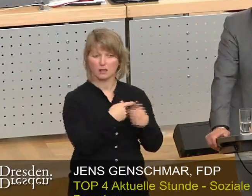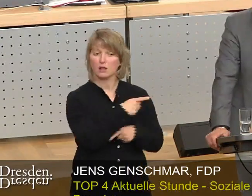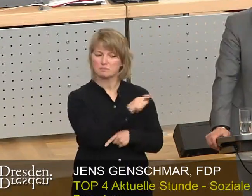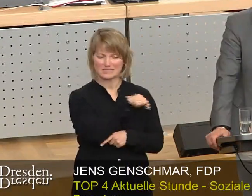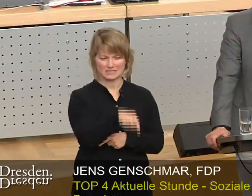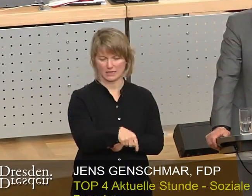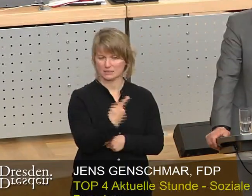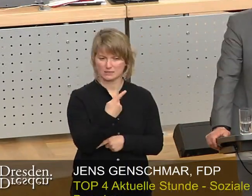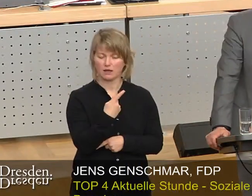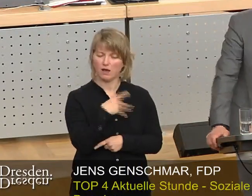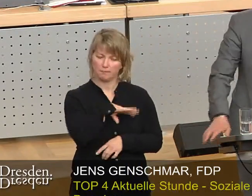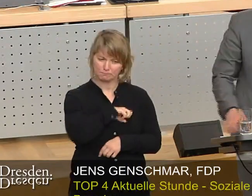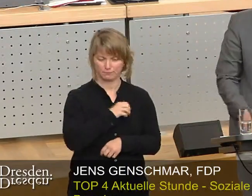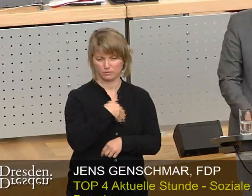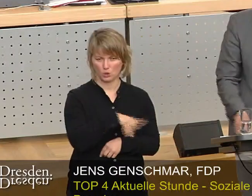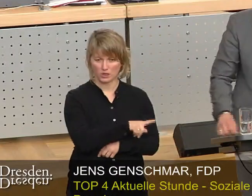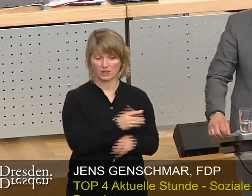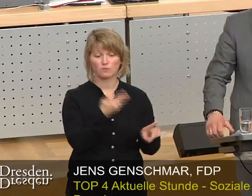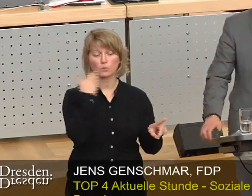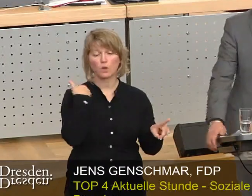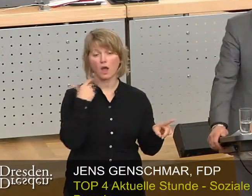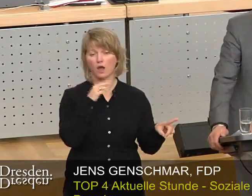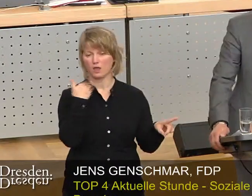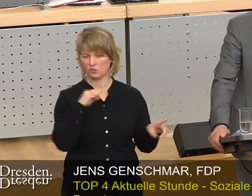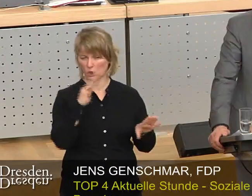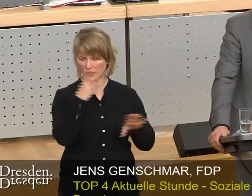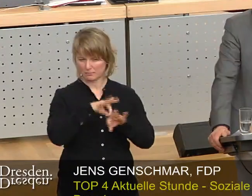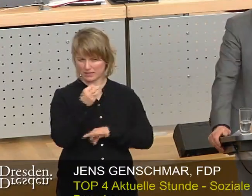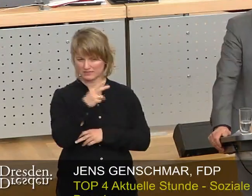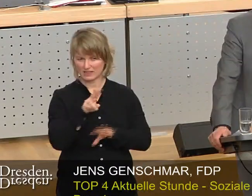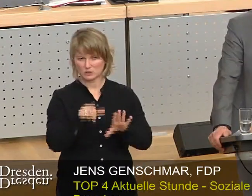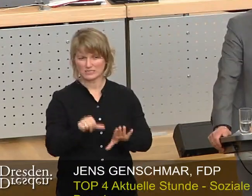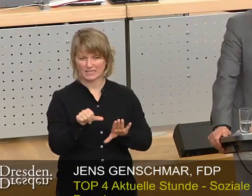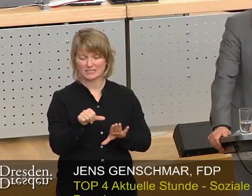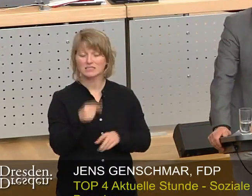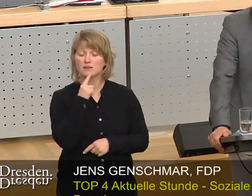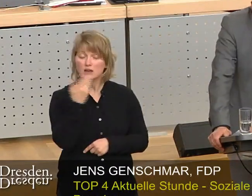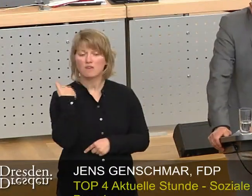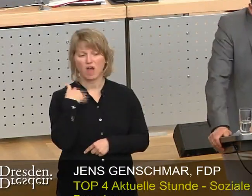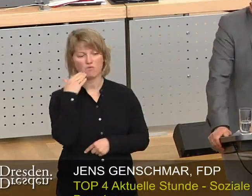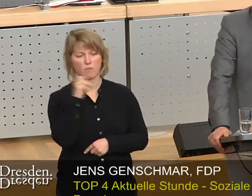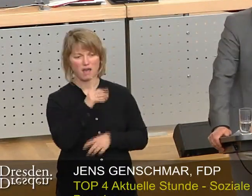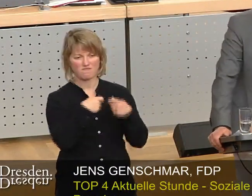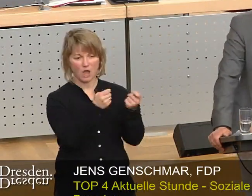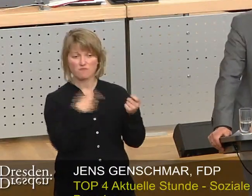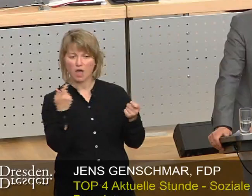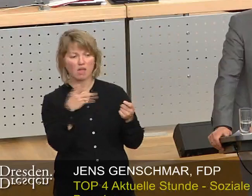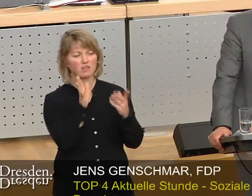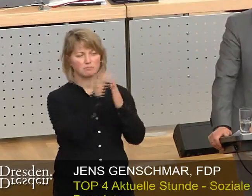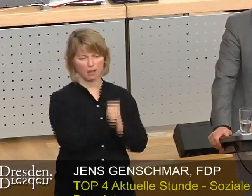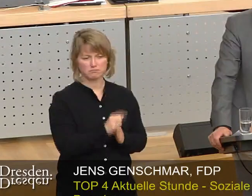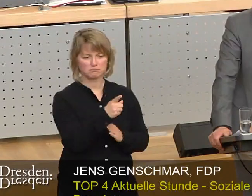überwunden hat, dass eine damals andere Mehrheit am 9. März 2006 die Woba verkauft hat.